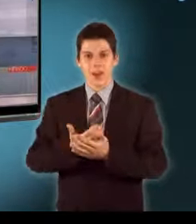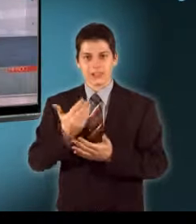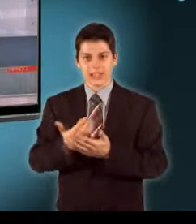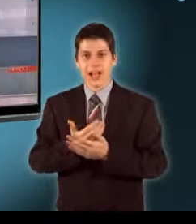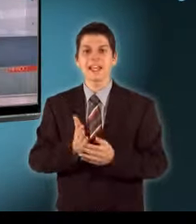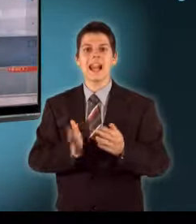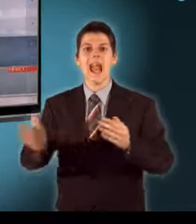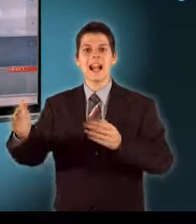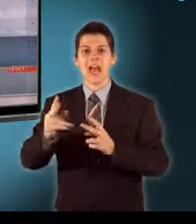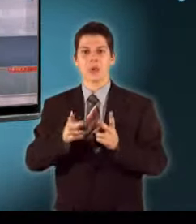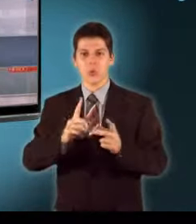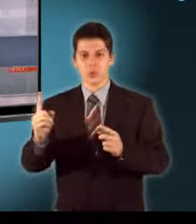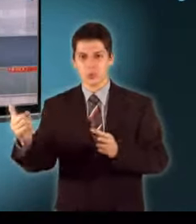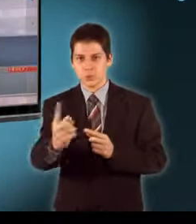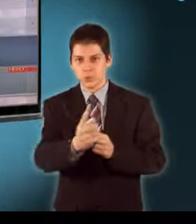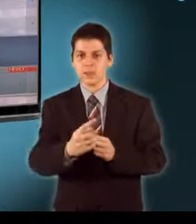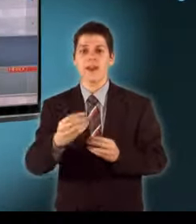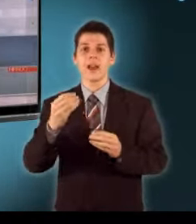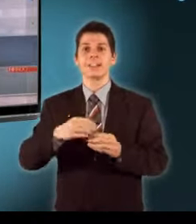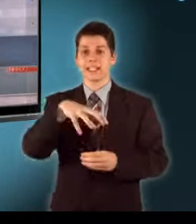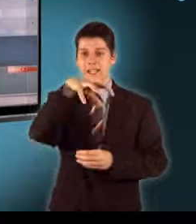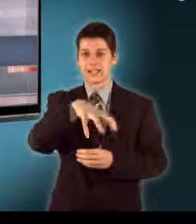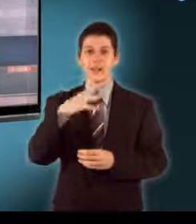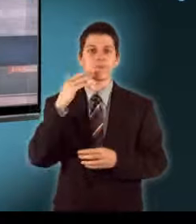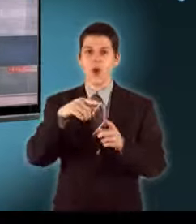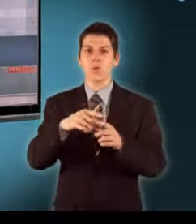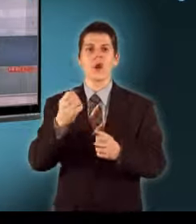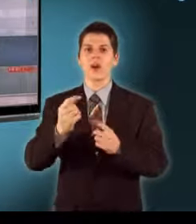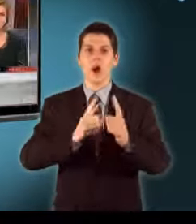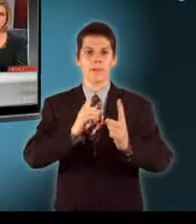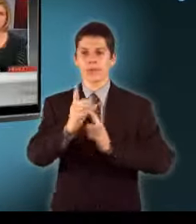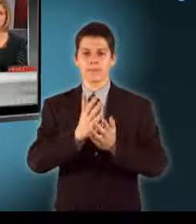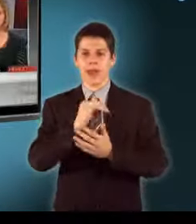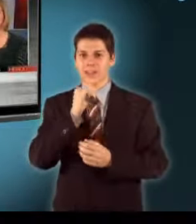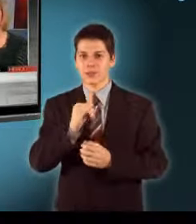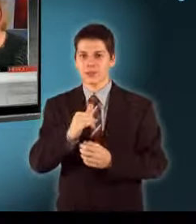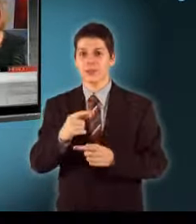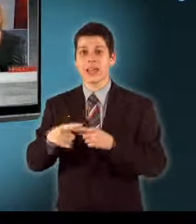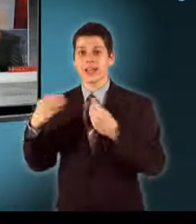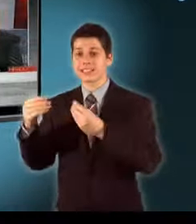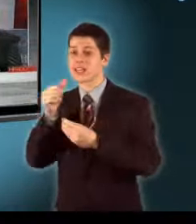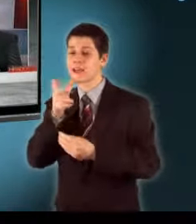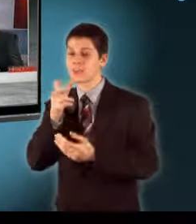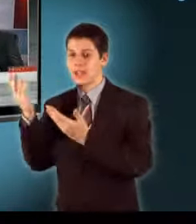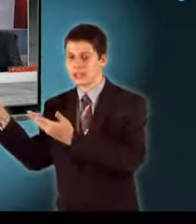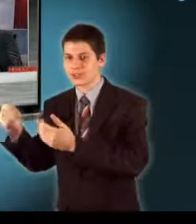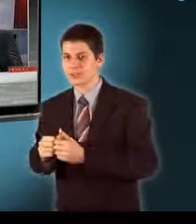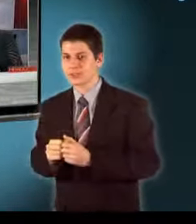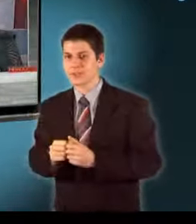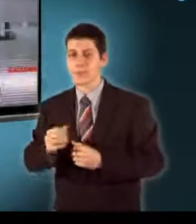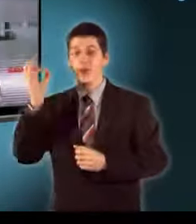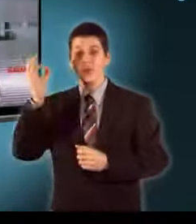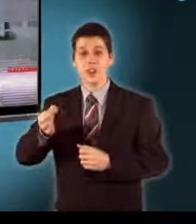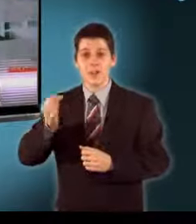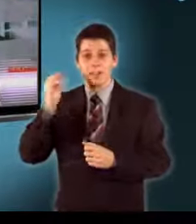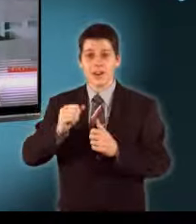a hosszú heténydel kerülő utat Így már nem mennek át a településen a kamionok A részleteket Dér Ágnes mondja a Pécsről Jó